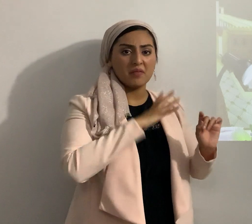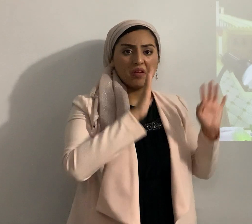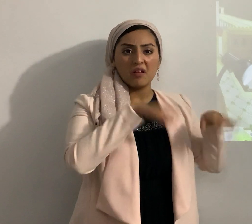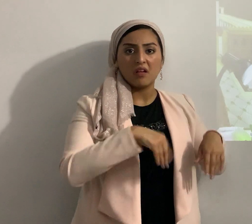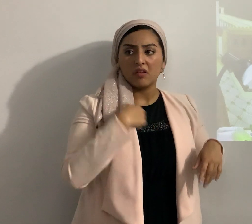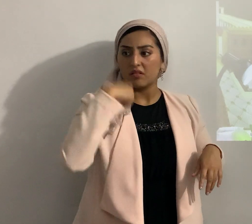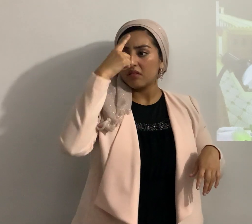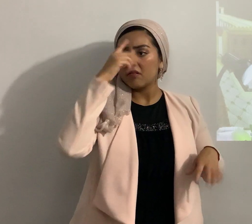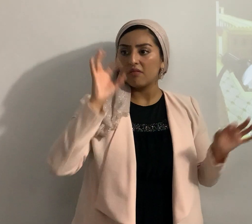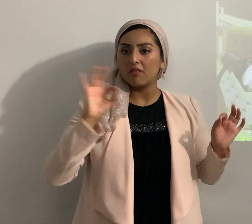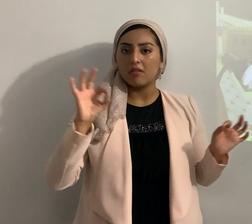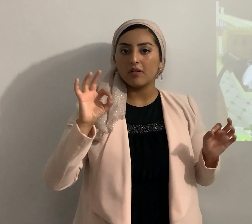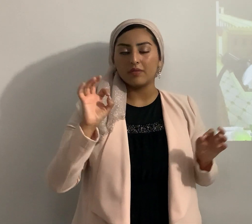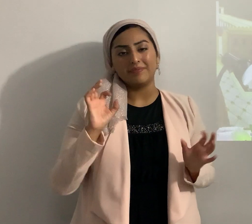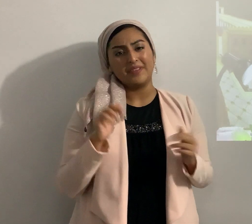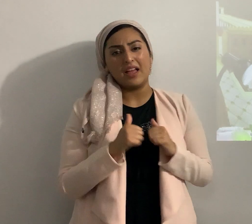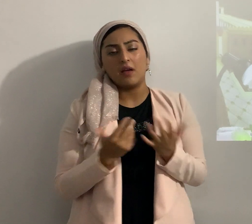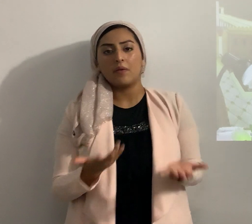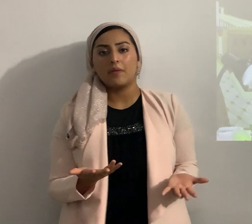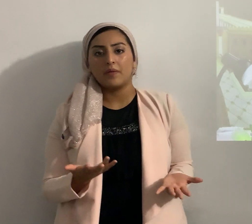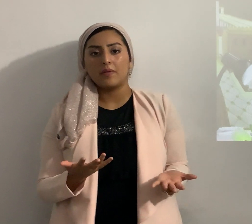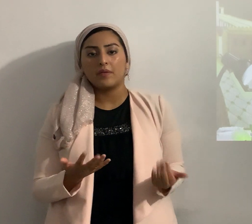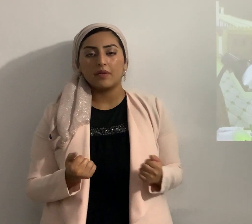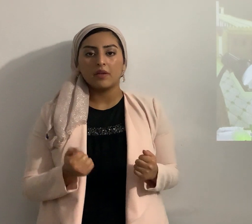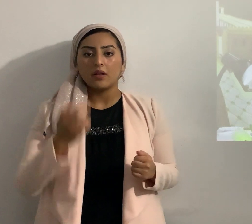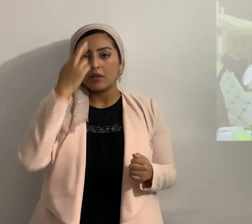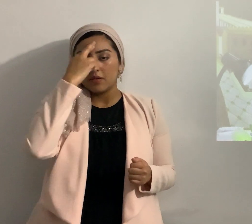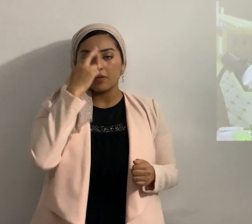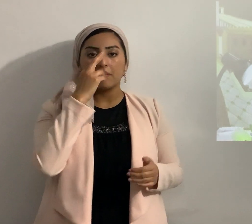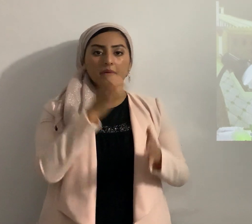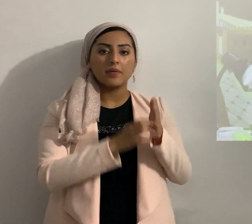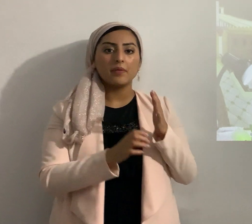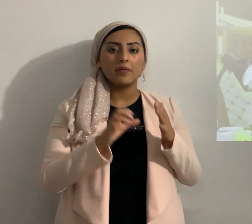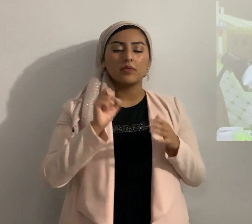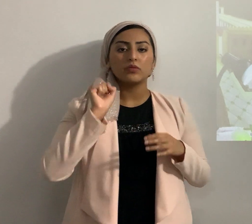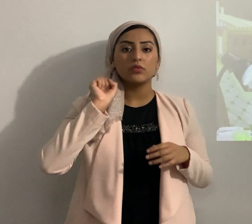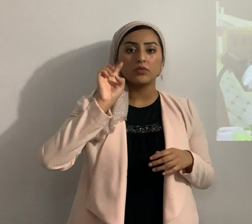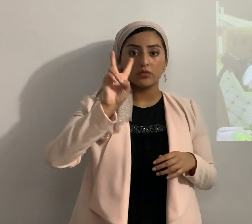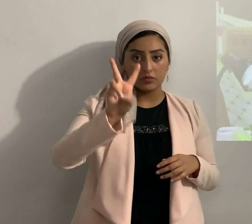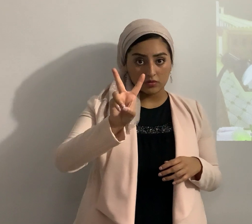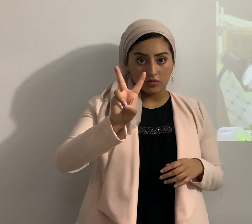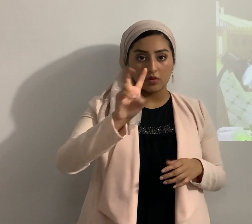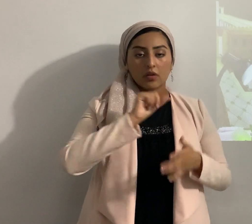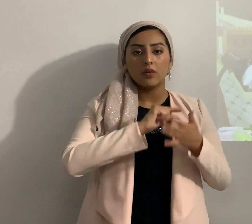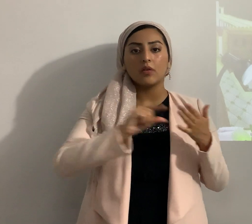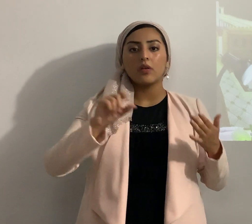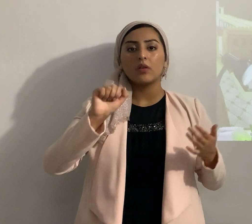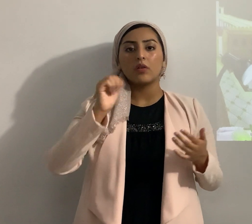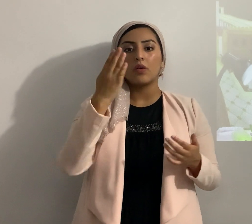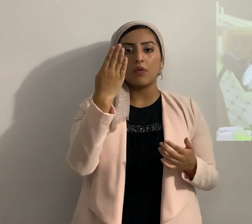como verdad entonces Romanos capítulo 2 verso 14 al 16